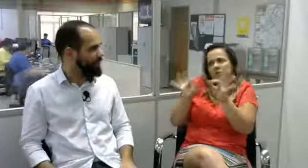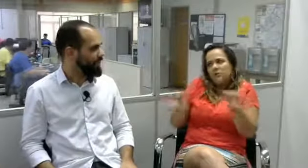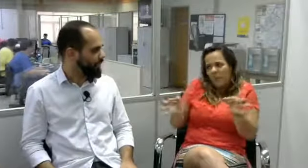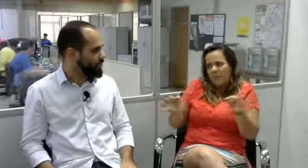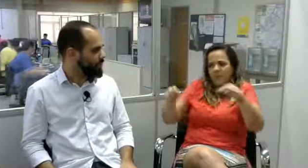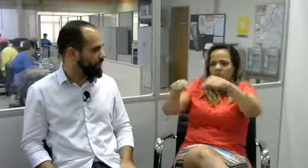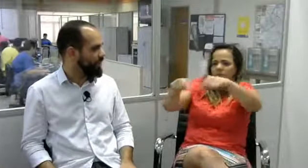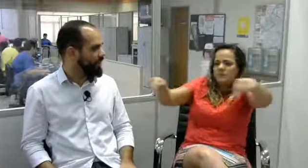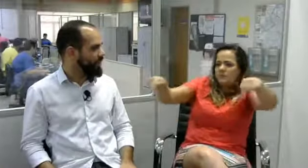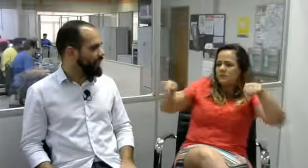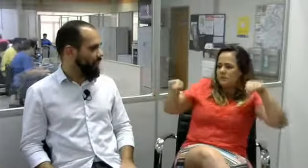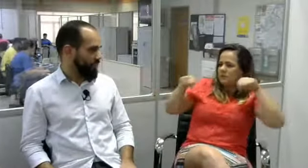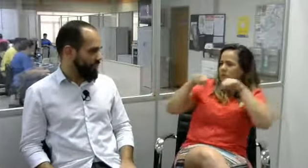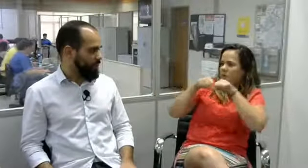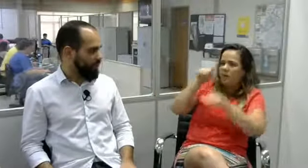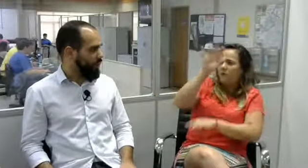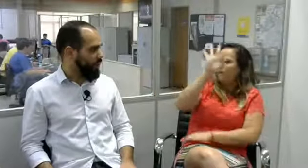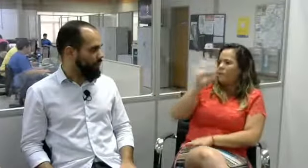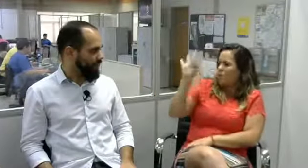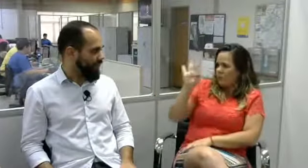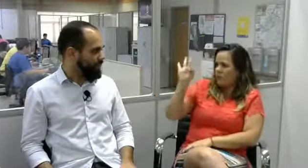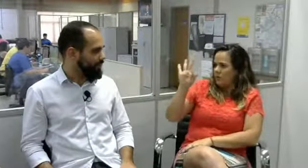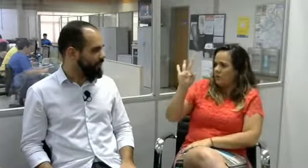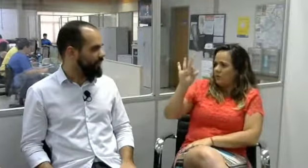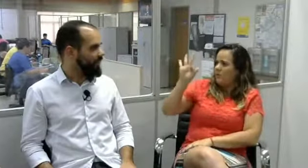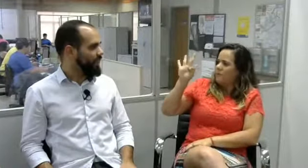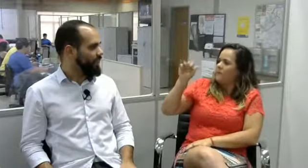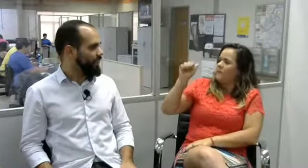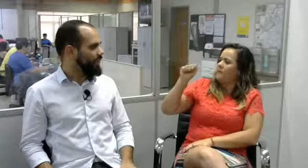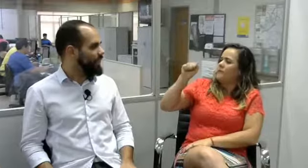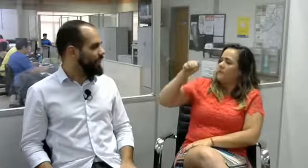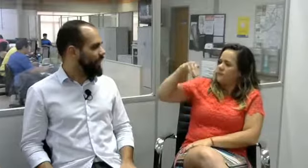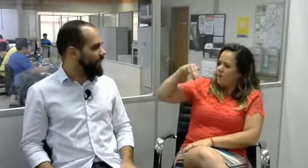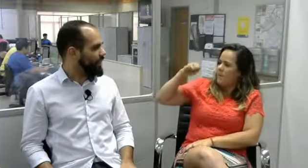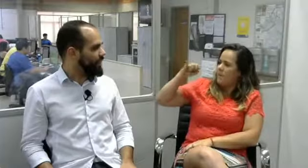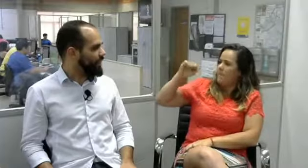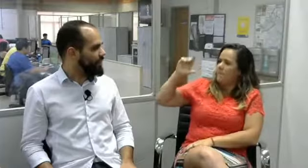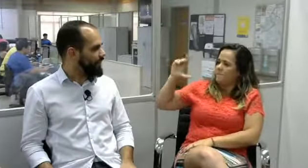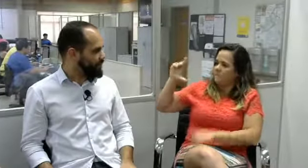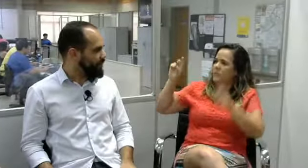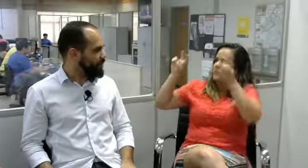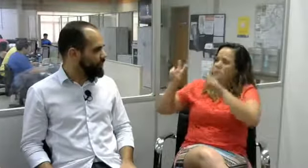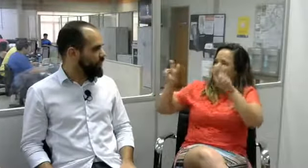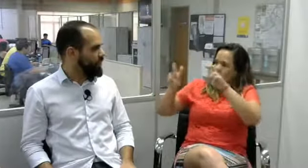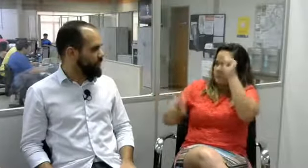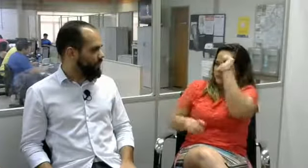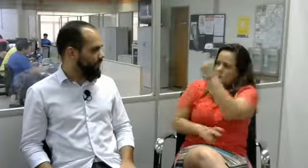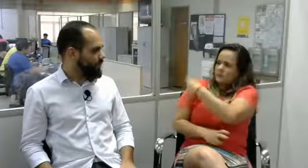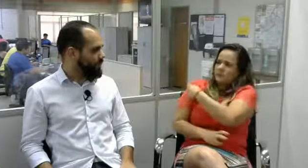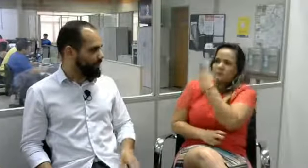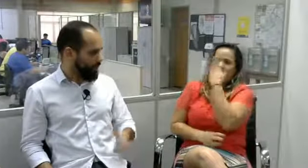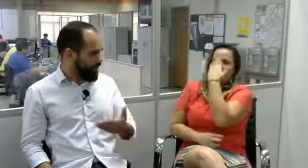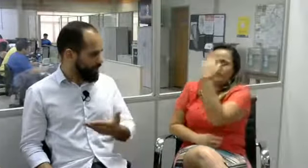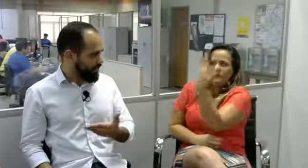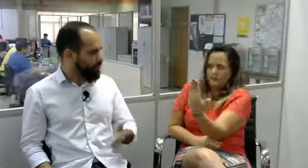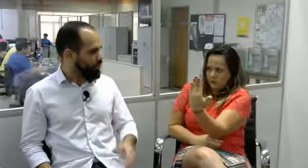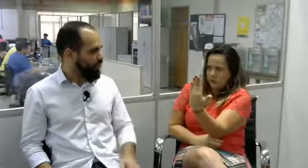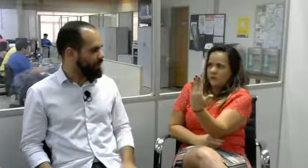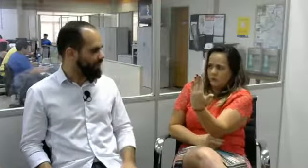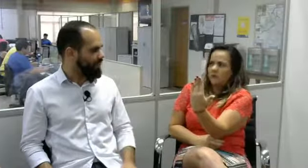isso. Nós tínhamos um local simples. E lá na FAQMIL, nós temos próximo lá do shopping, em frente